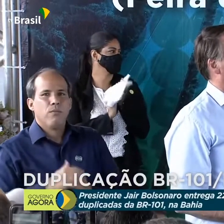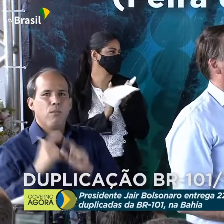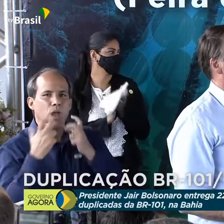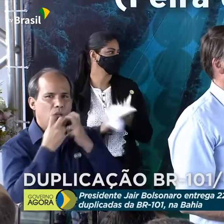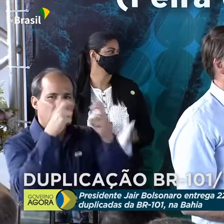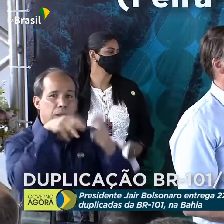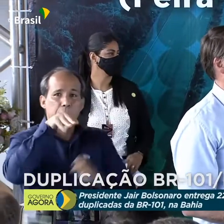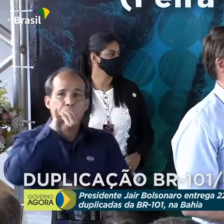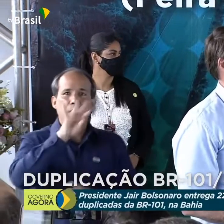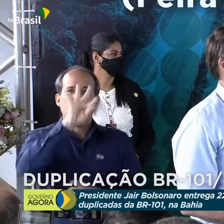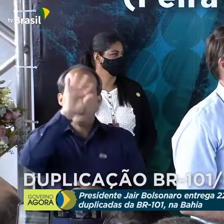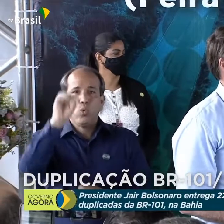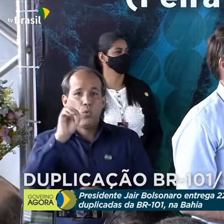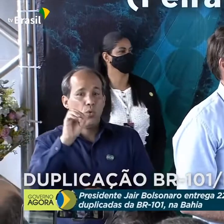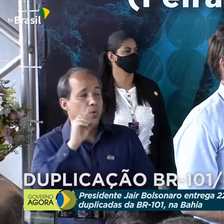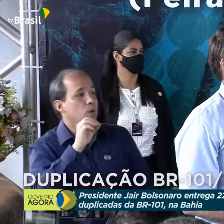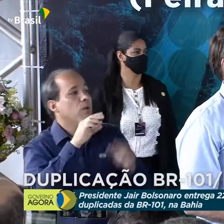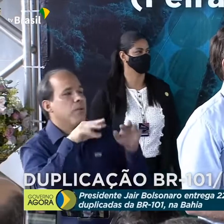E dizer mais,